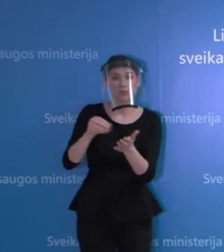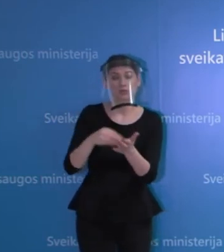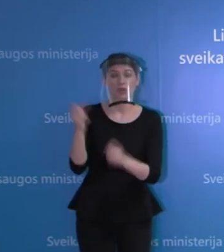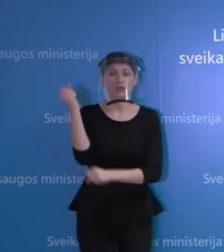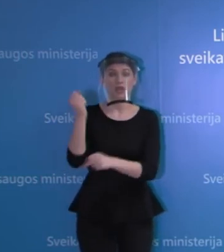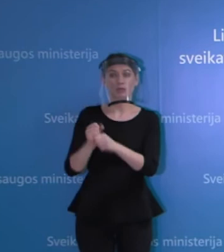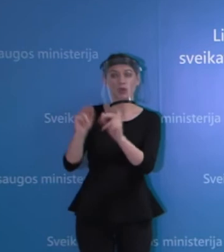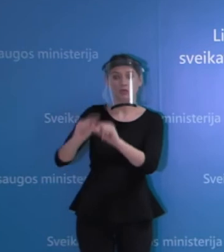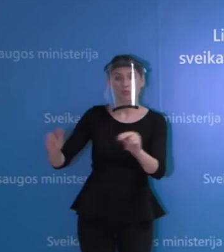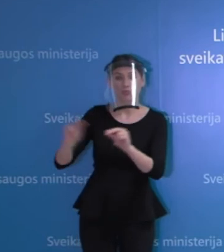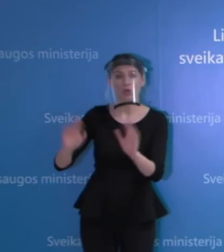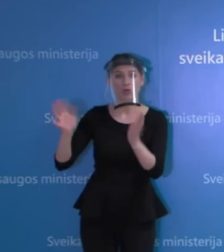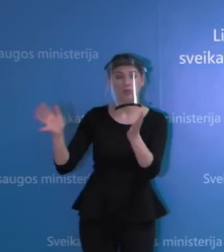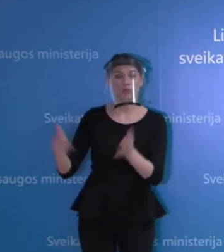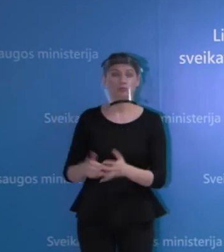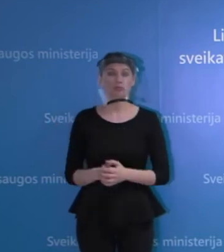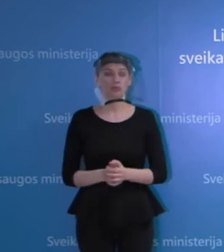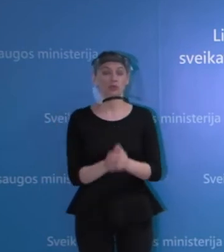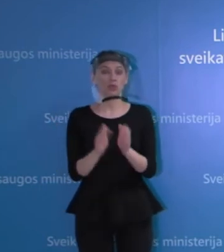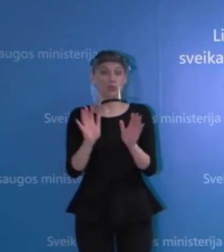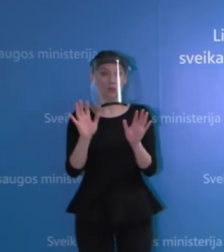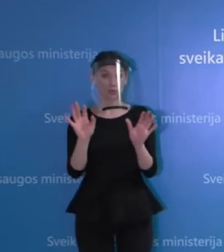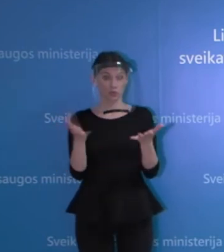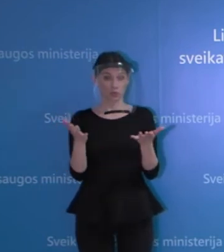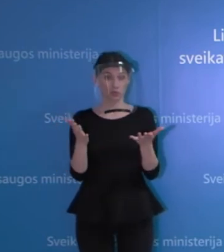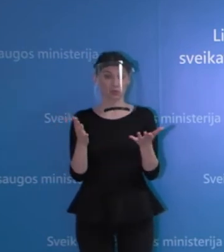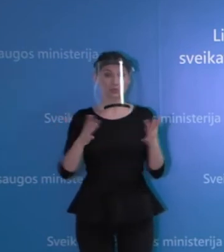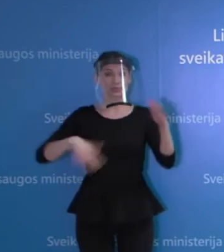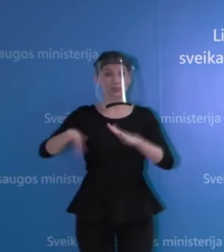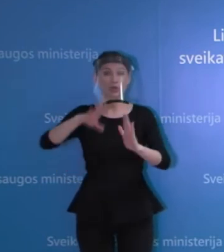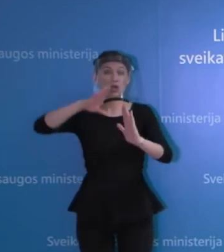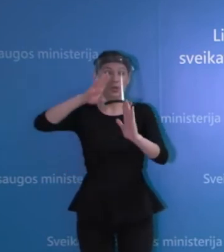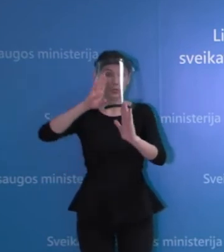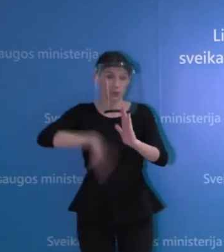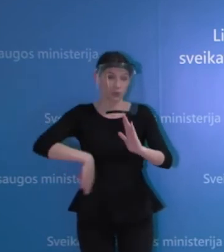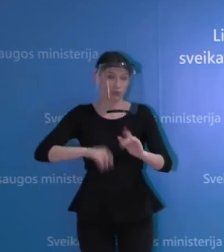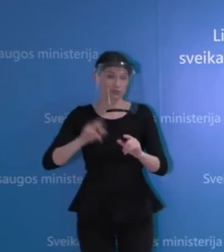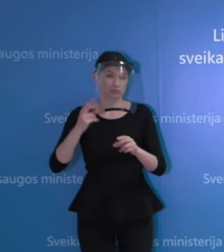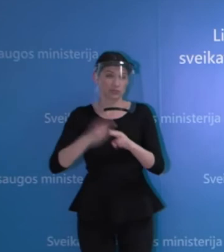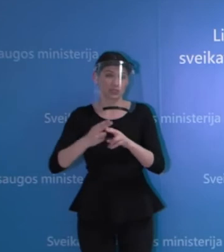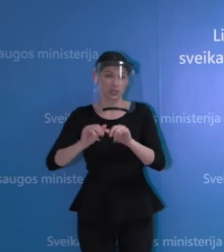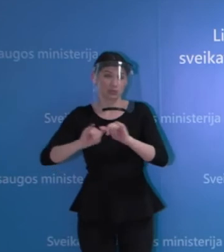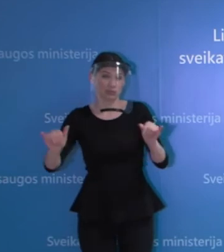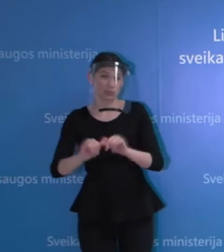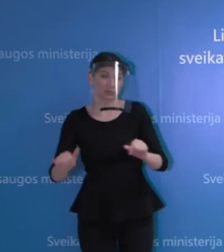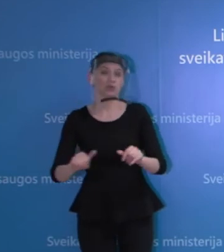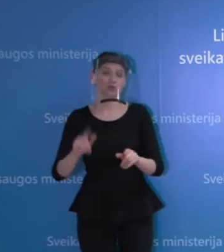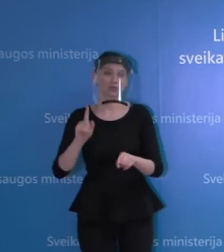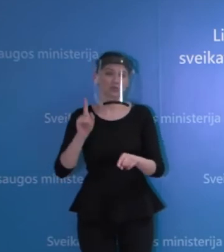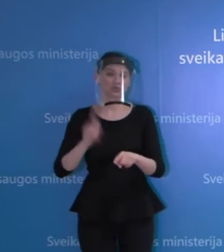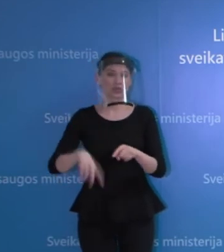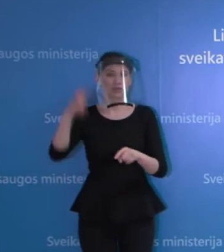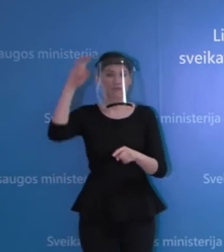darbuotojus, o jeigu jau įvyktų taip, kad situacija pablogėtų, tai, na, vyriausybė matyti ir neplaniškai susirinkti ir